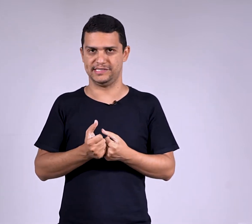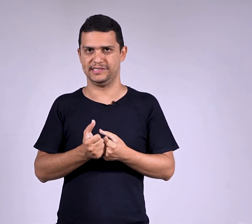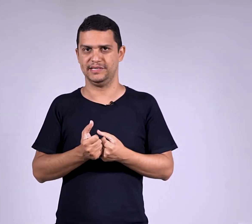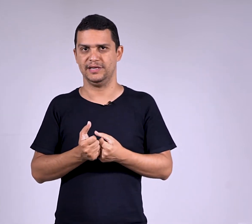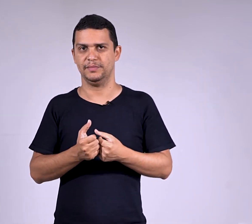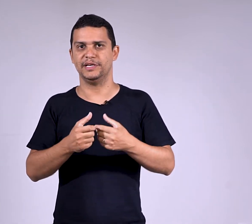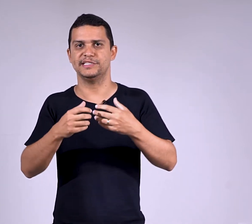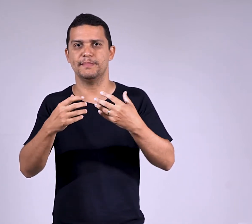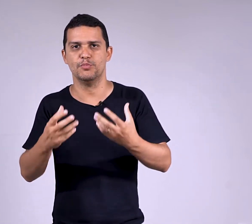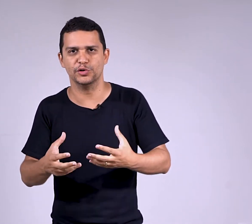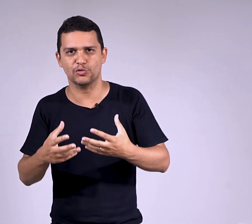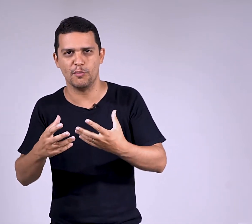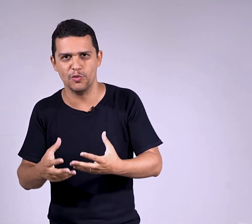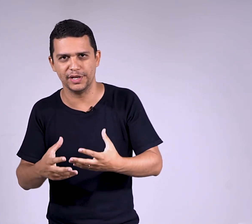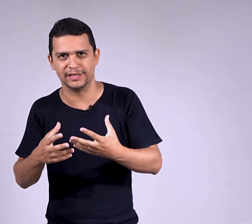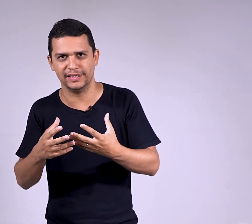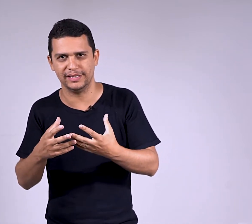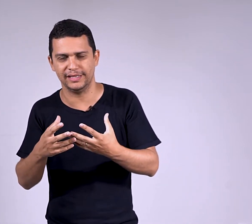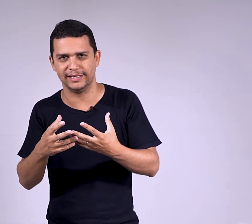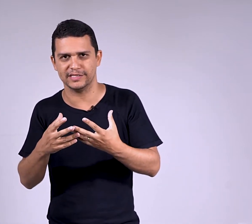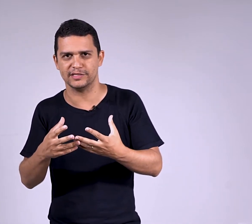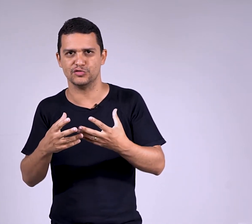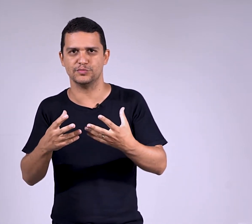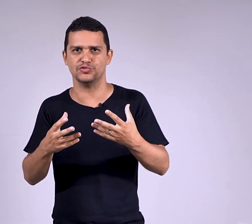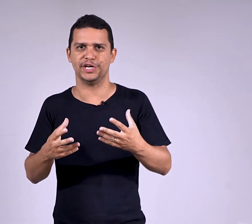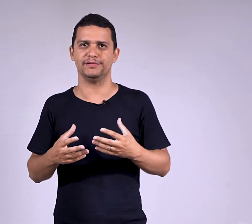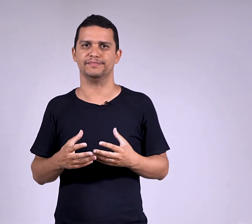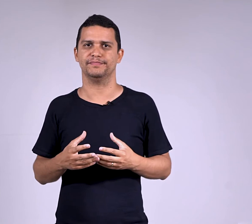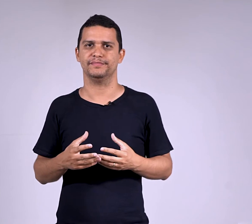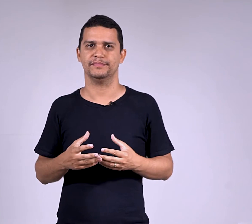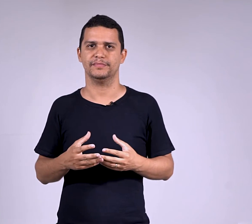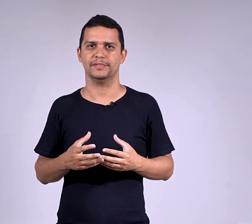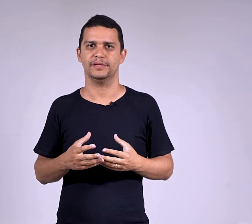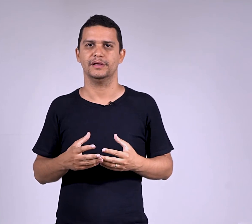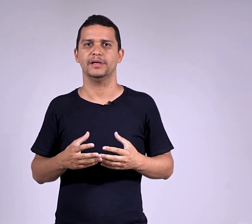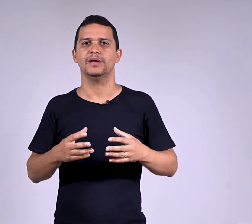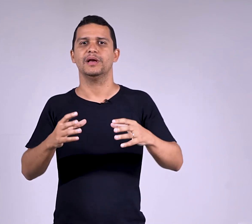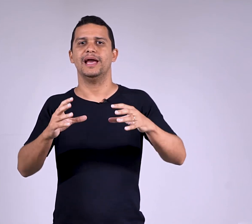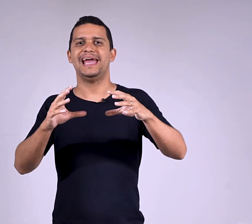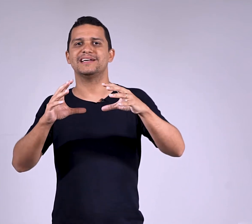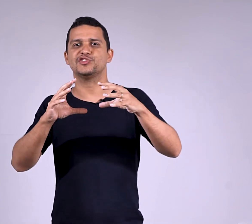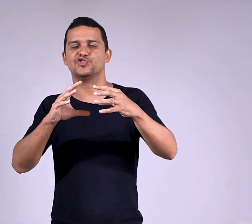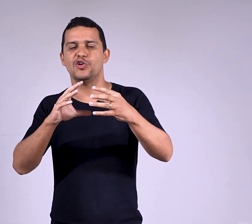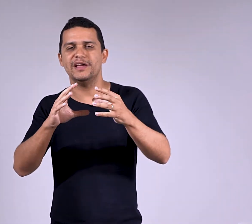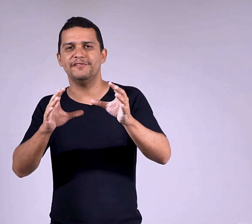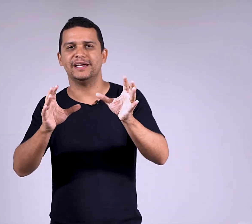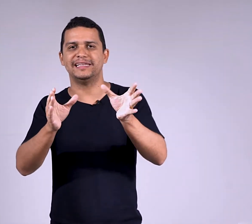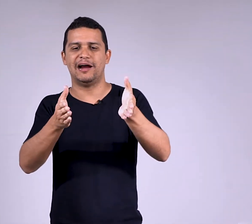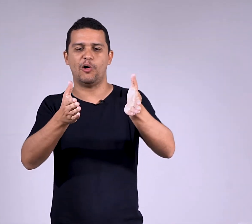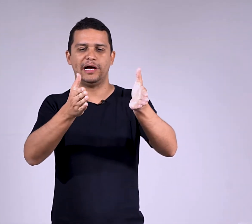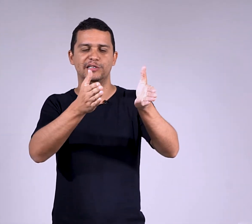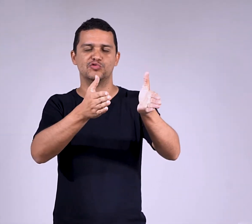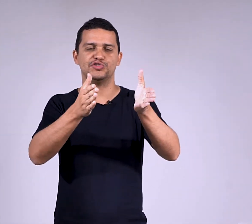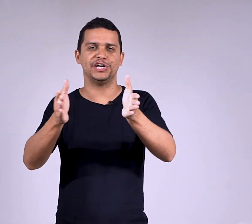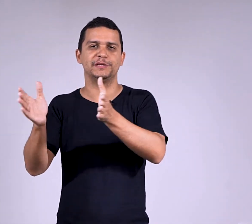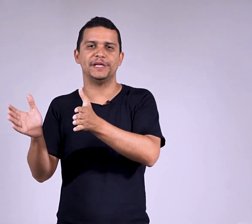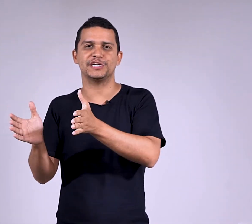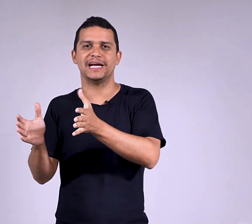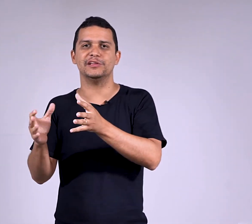que isso é muito comum em questão sobre sujeito. É só inverter a ordem sujeito, predicado,